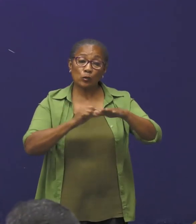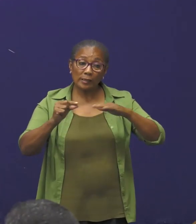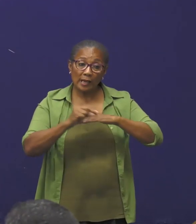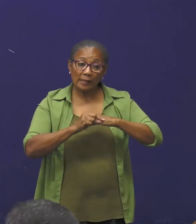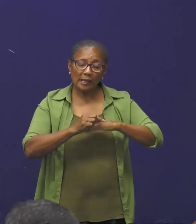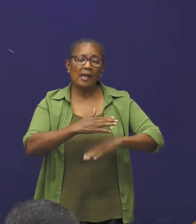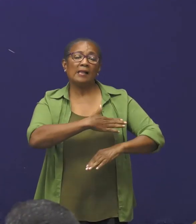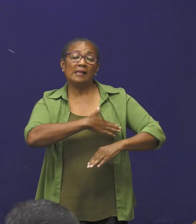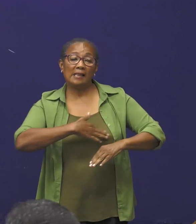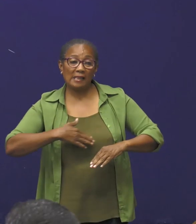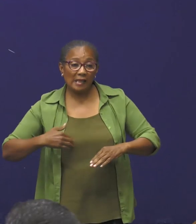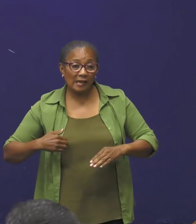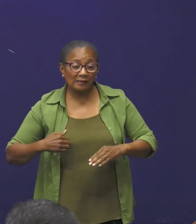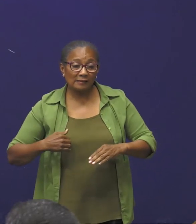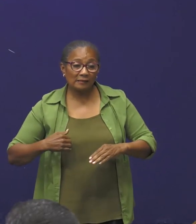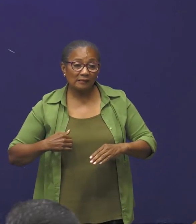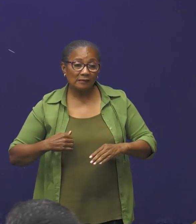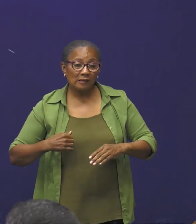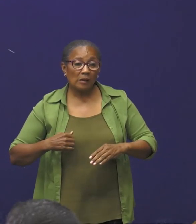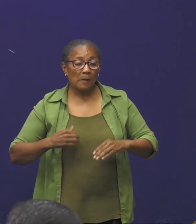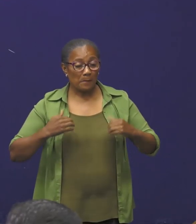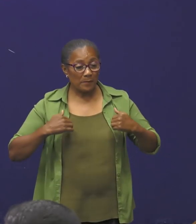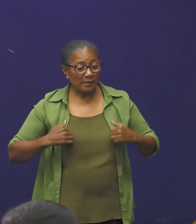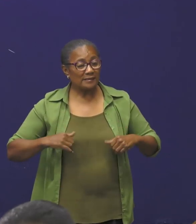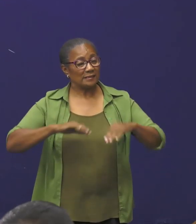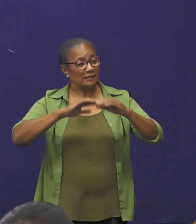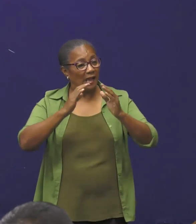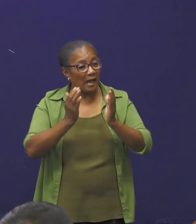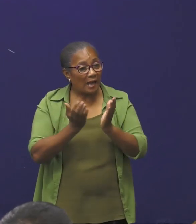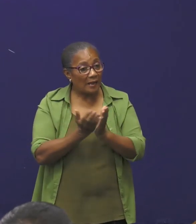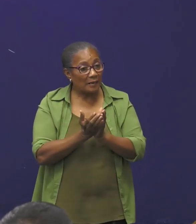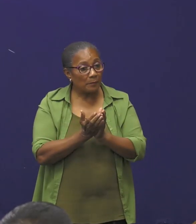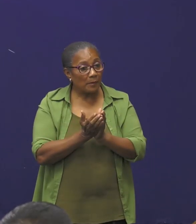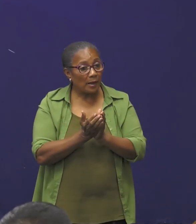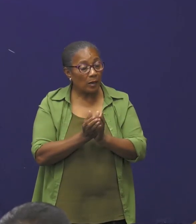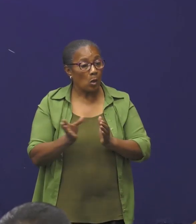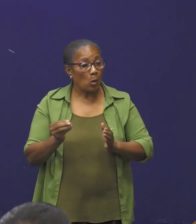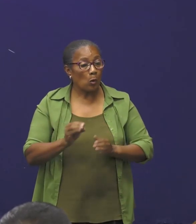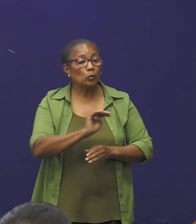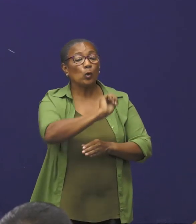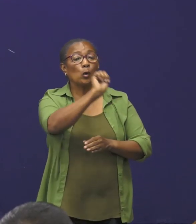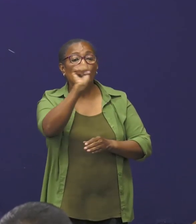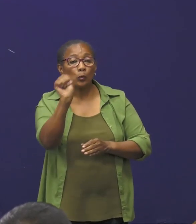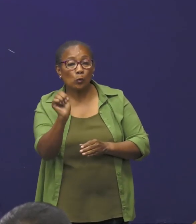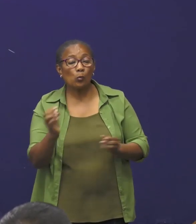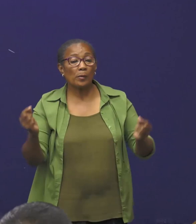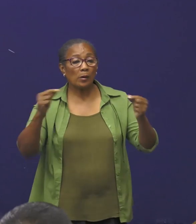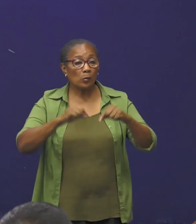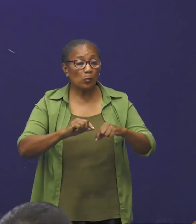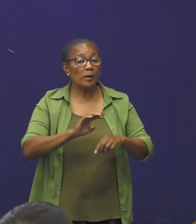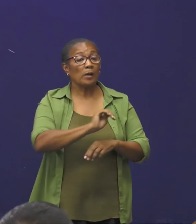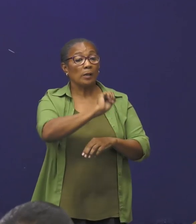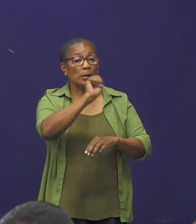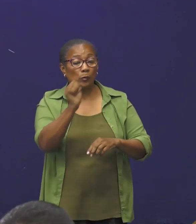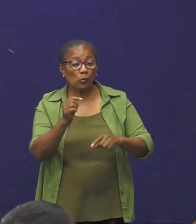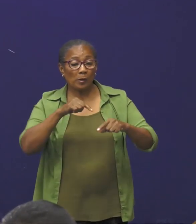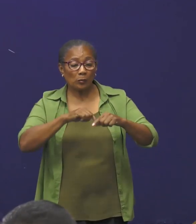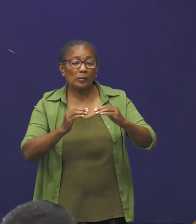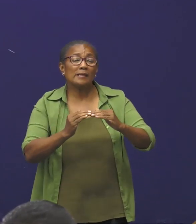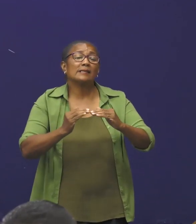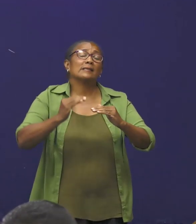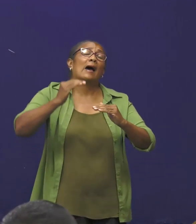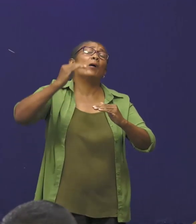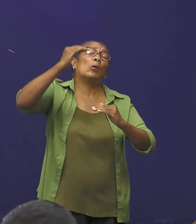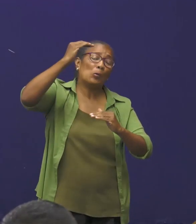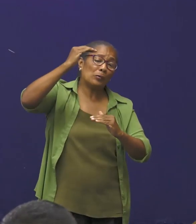zijn die mensen, noem maar op, want ze zijn allemaal, mensen die uit Europa komen. Europa is een high risk, Nederland is